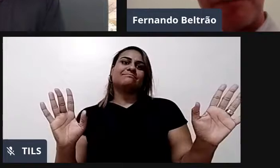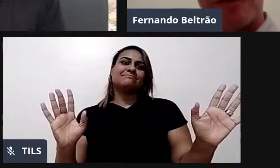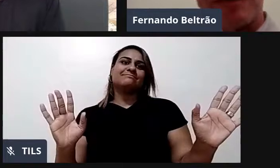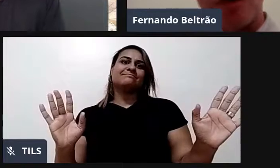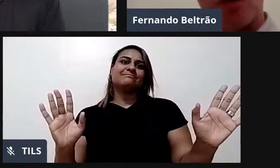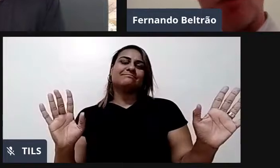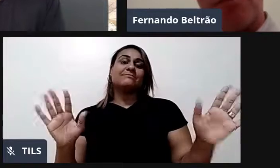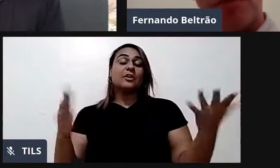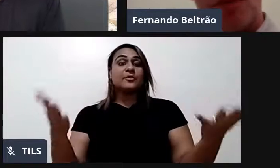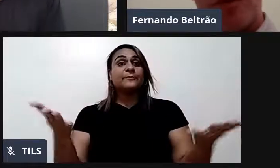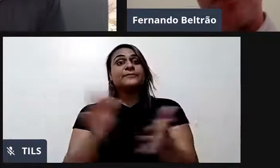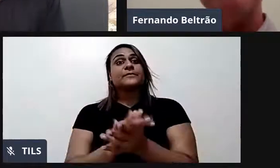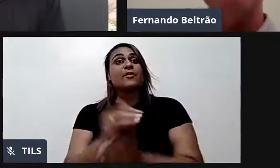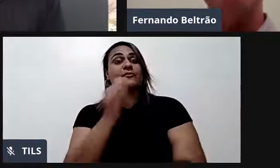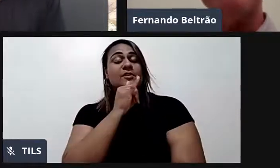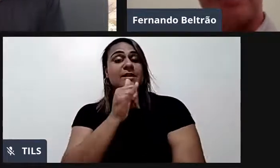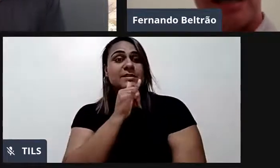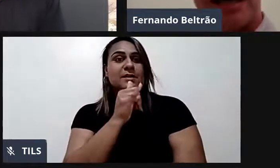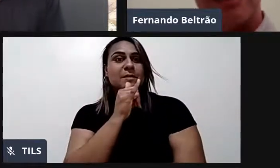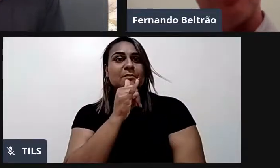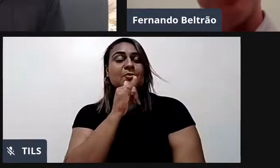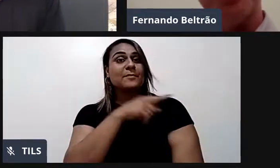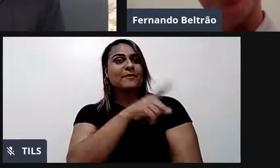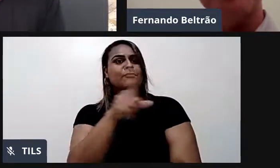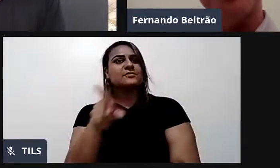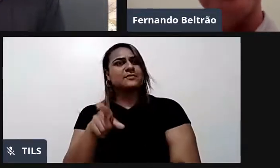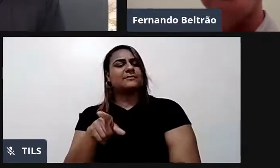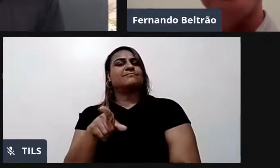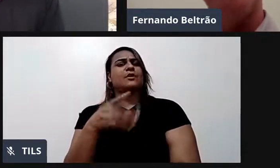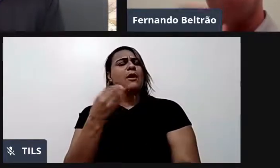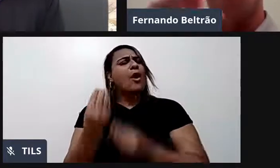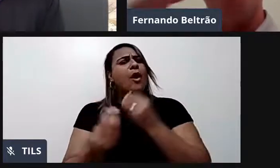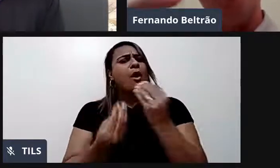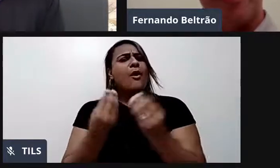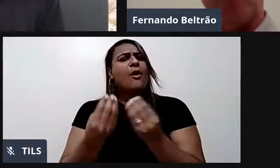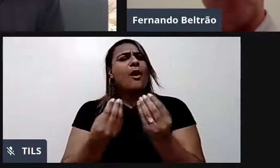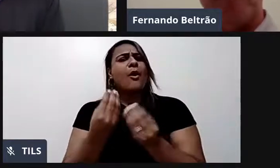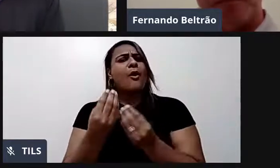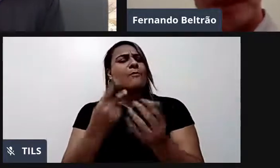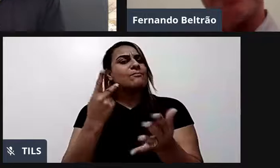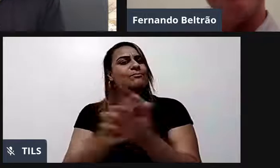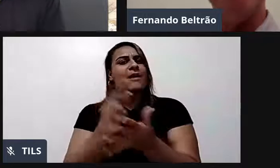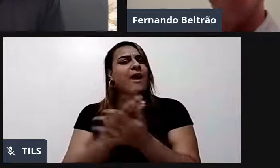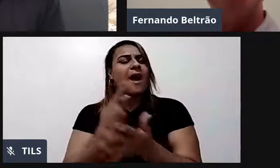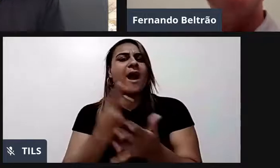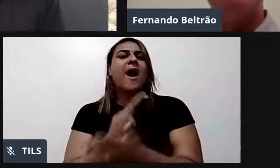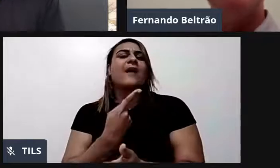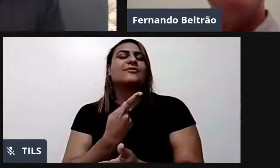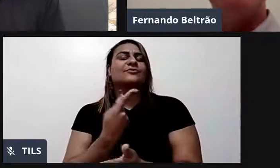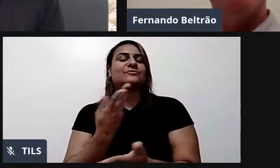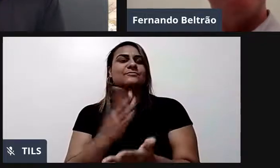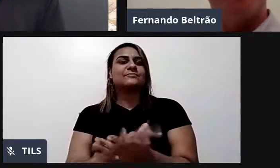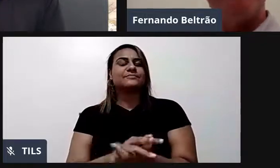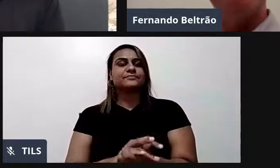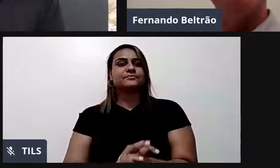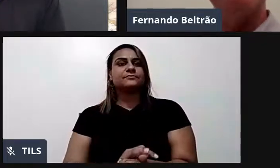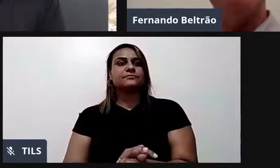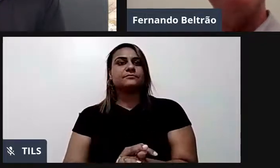prova de como está errado o jeito que a gente lida com o mal. Pensa bem. Uma família tem